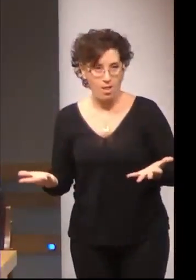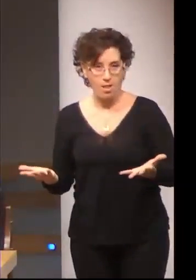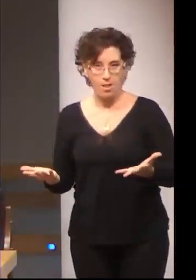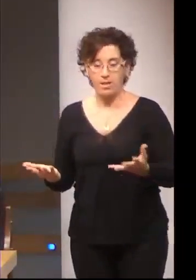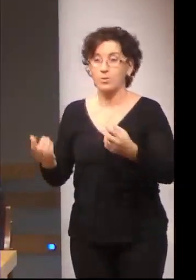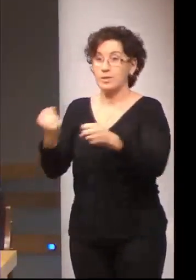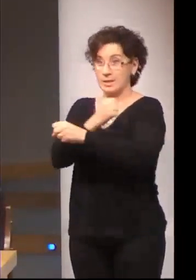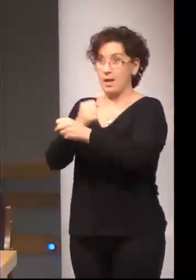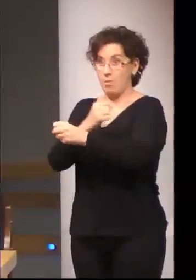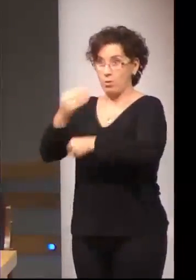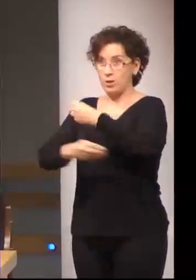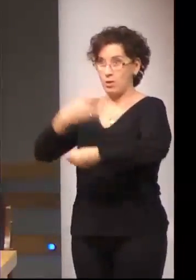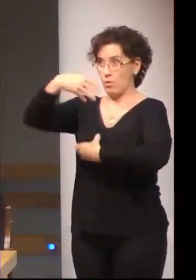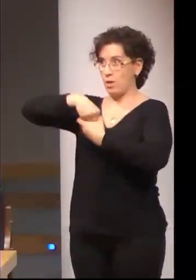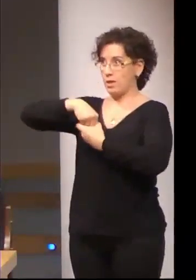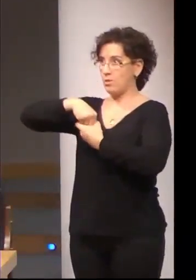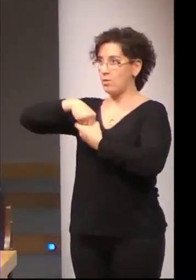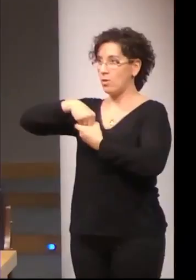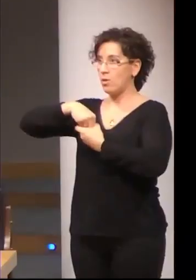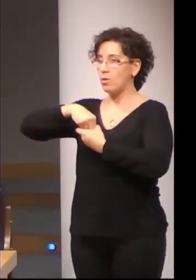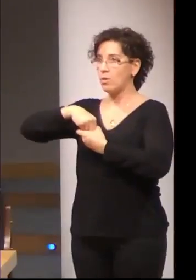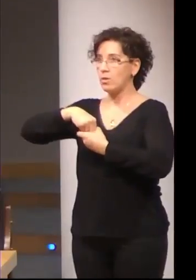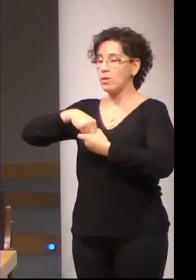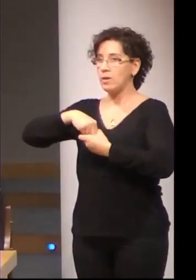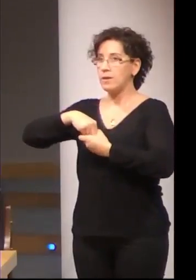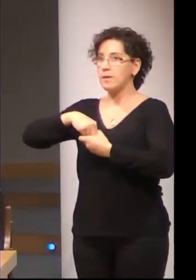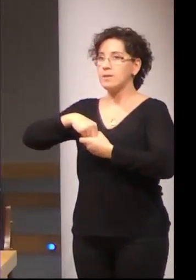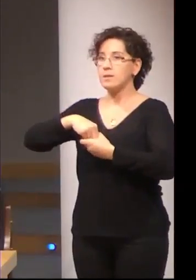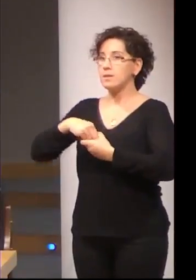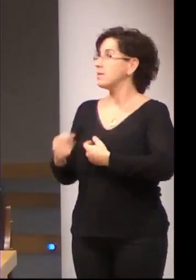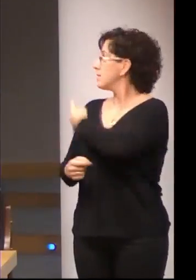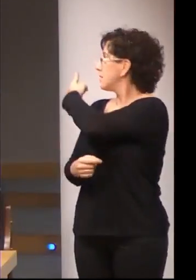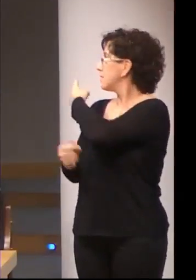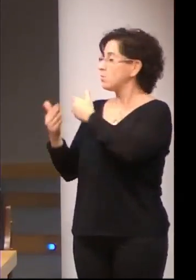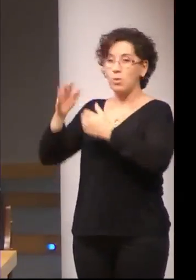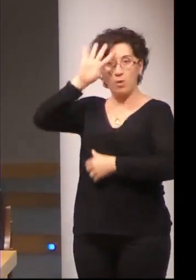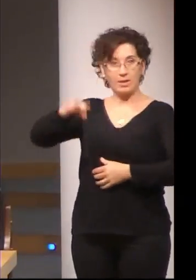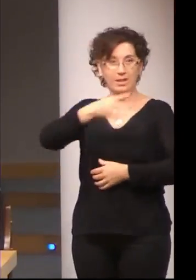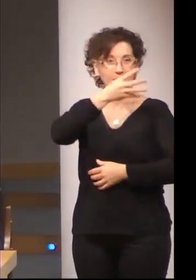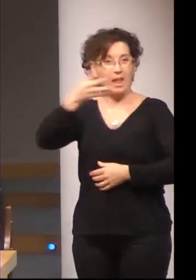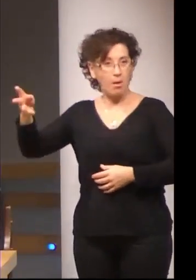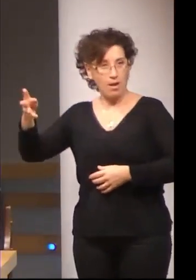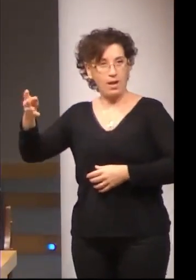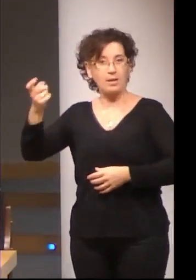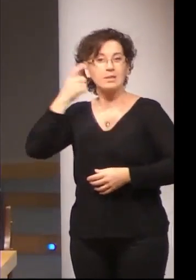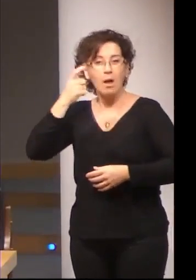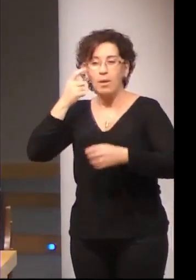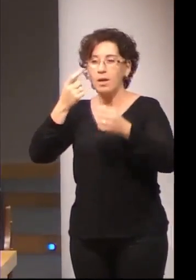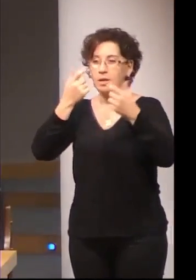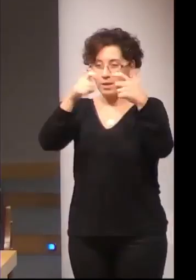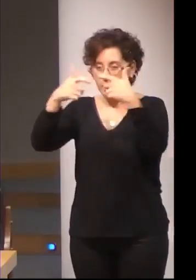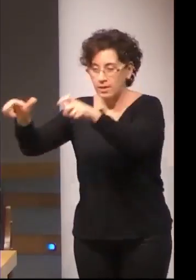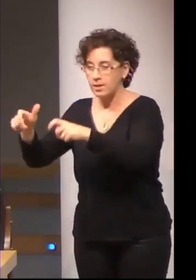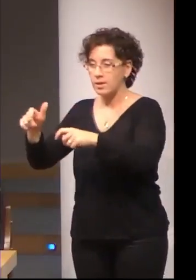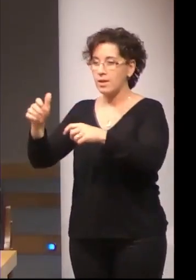amplias. Ese fue el primer instrumento, la tabla para sistematizar y catalogar los